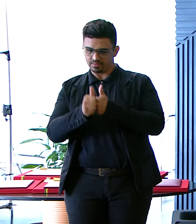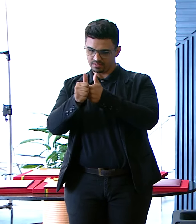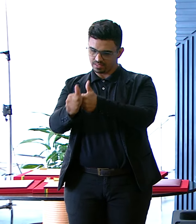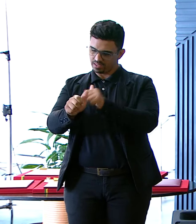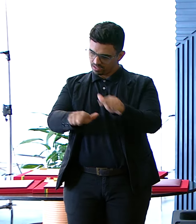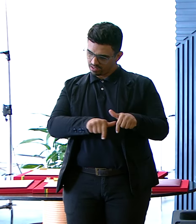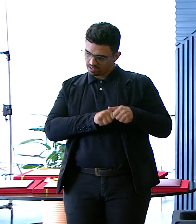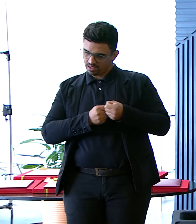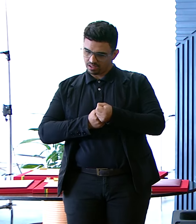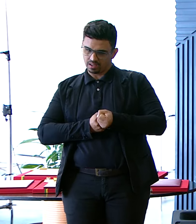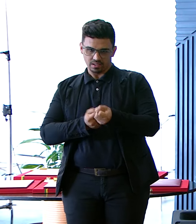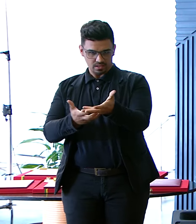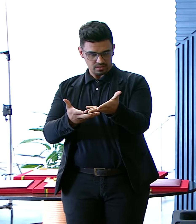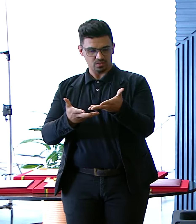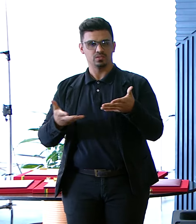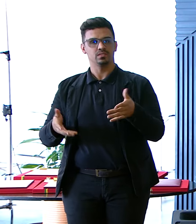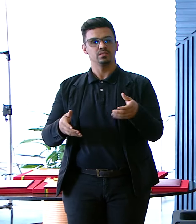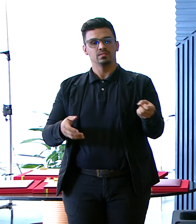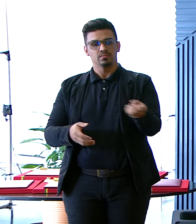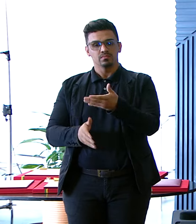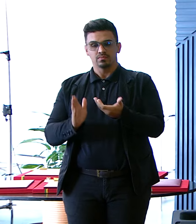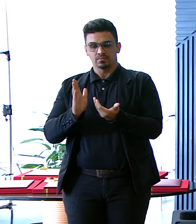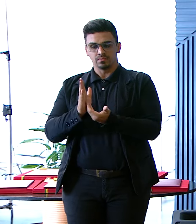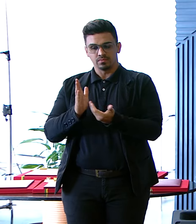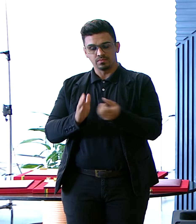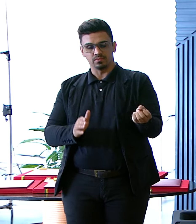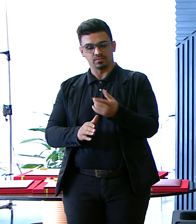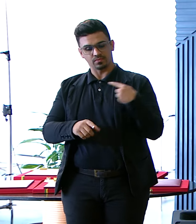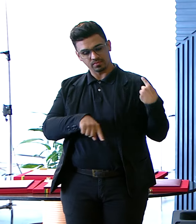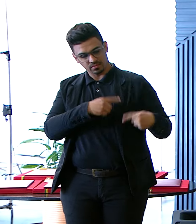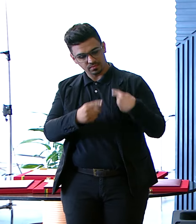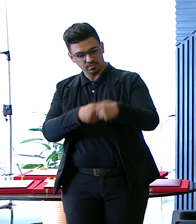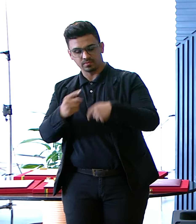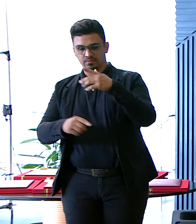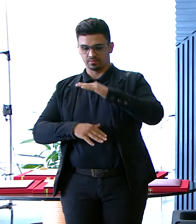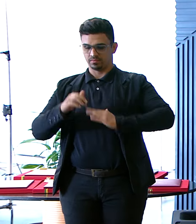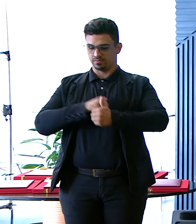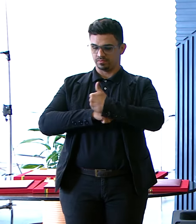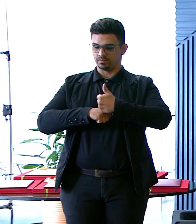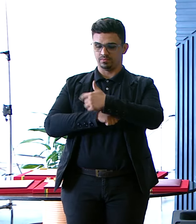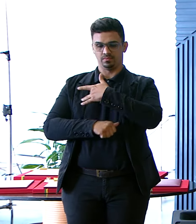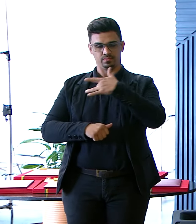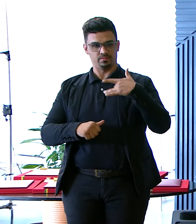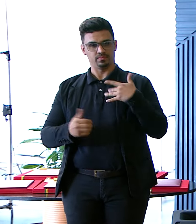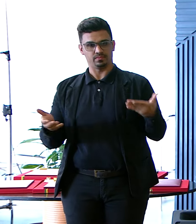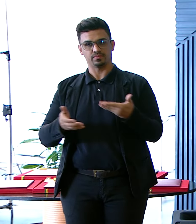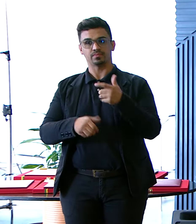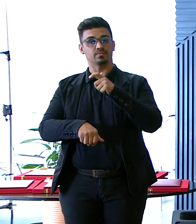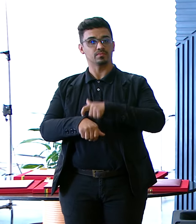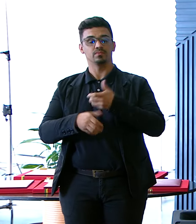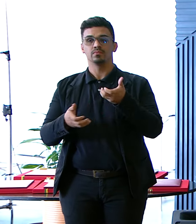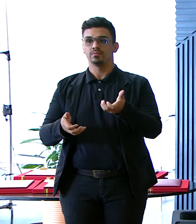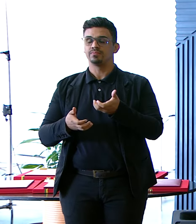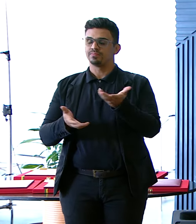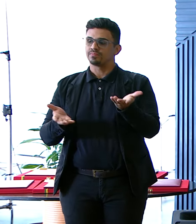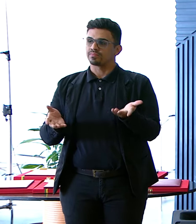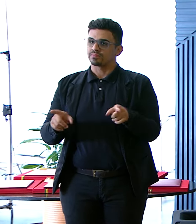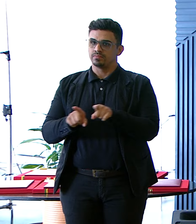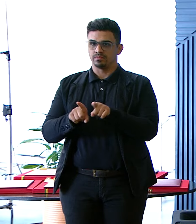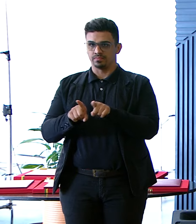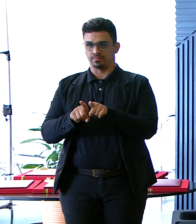inspira Essa Câmara dos Deputados E as novas gerações De profissionais de saúde Nós também queremos Neste momento Agraciar